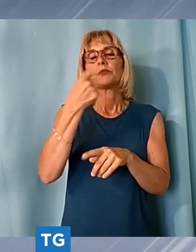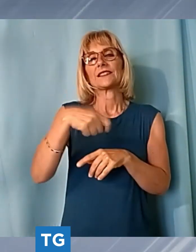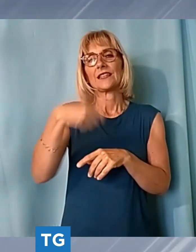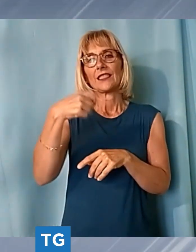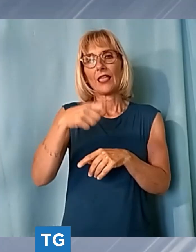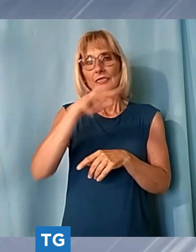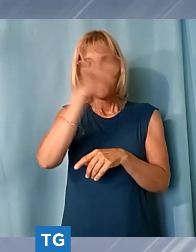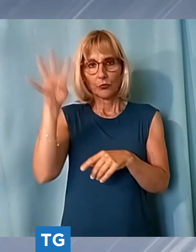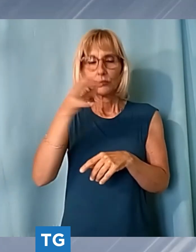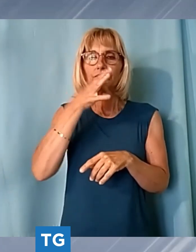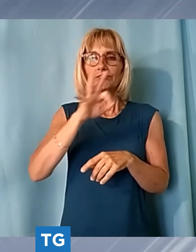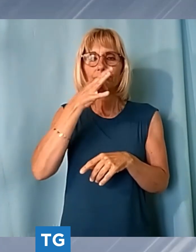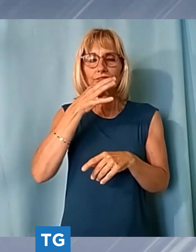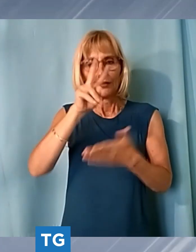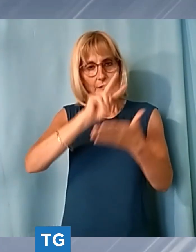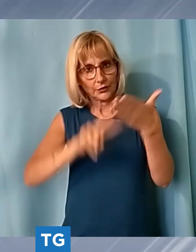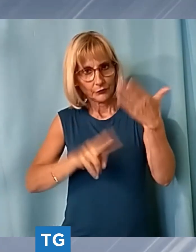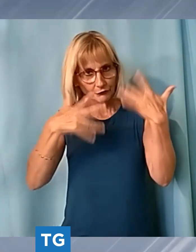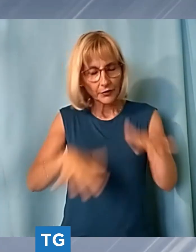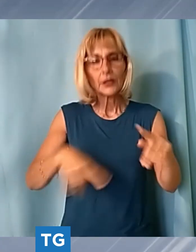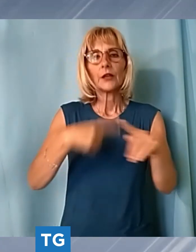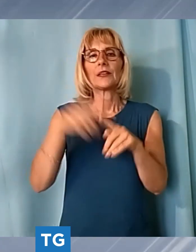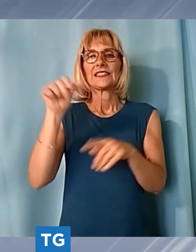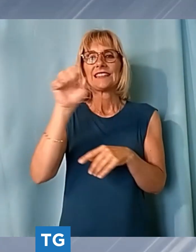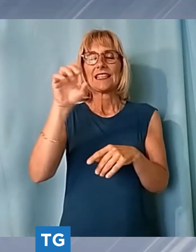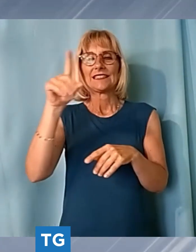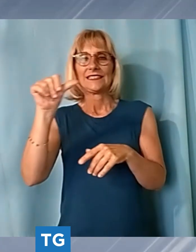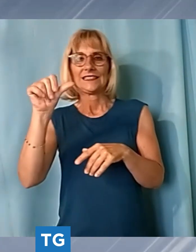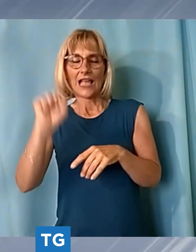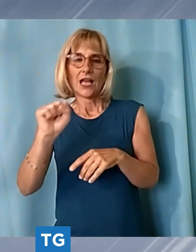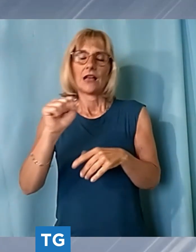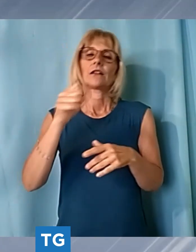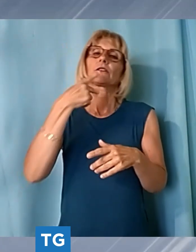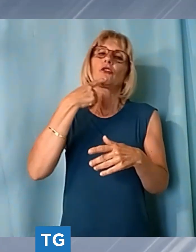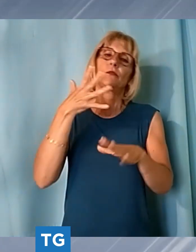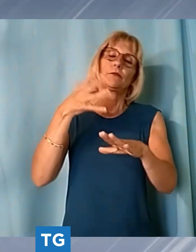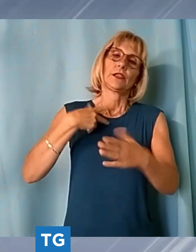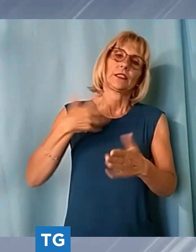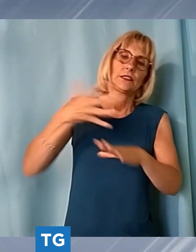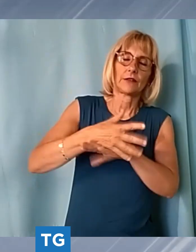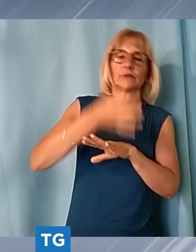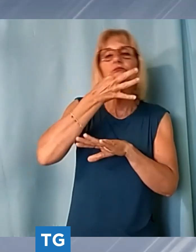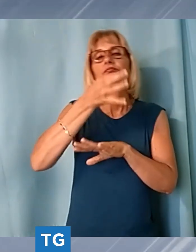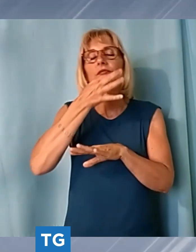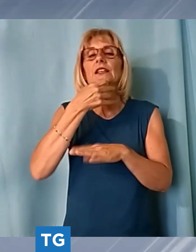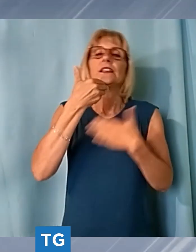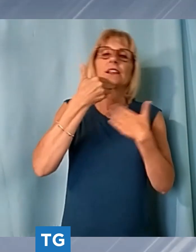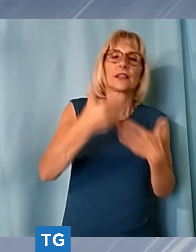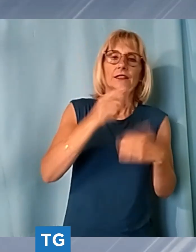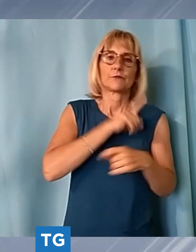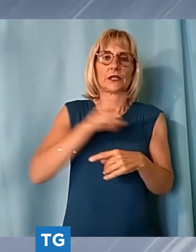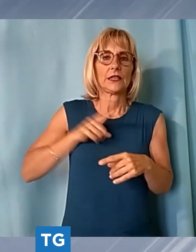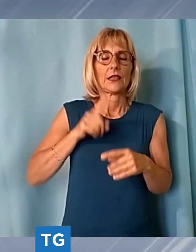carabinieri colonnello arturo sessa che ha ringraziato i militari e le loro famiglie per l'impegno e sacrificio quotidiano